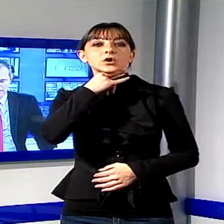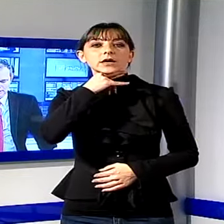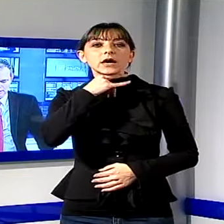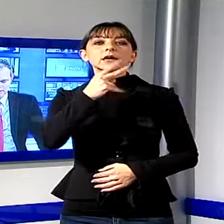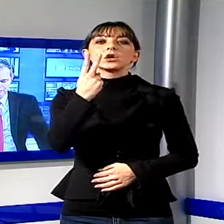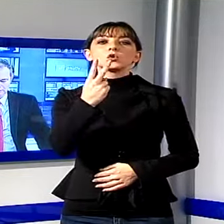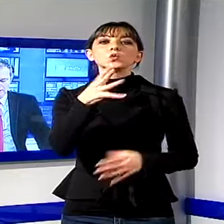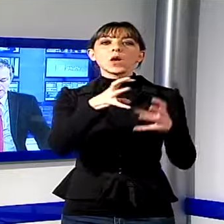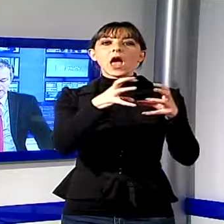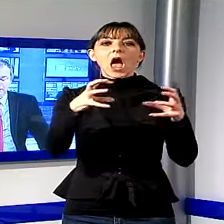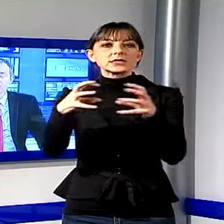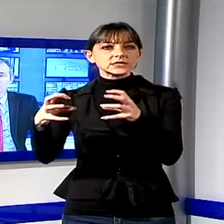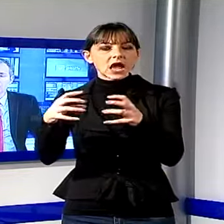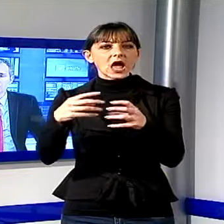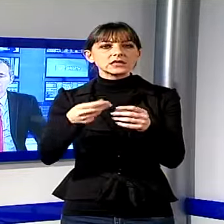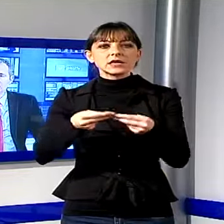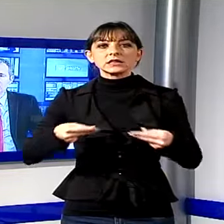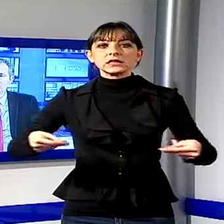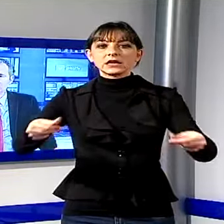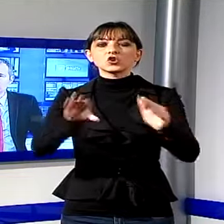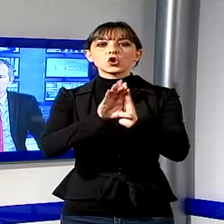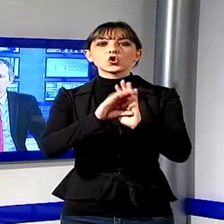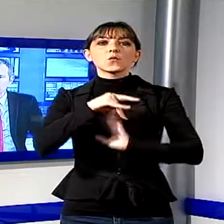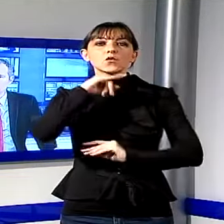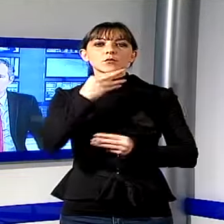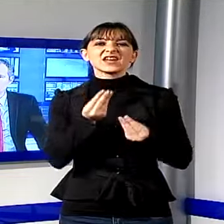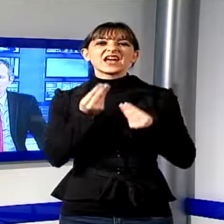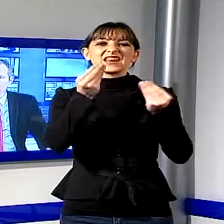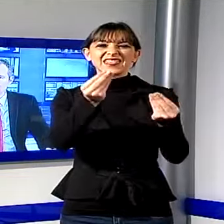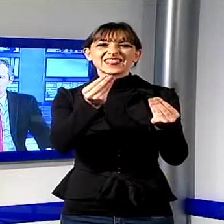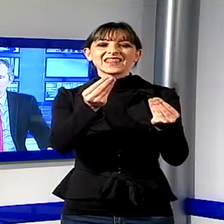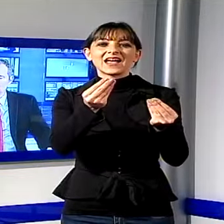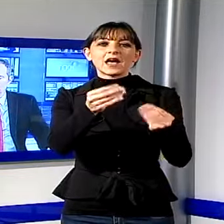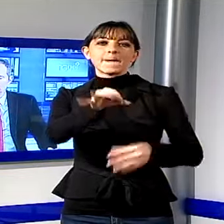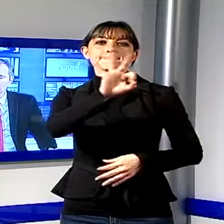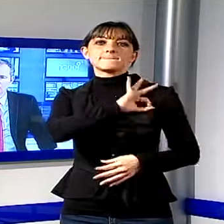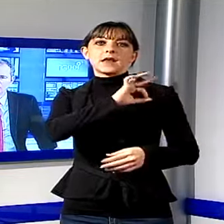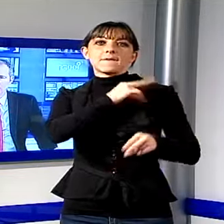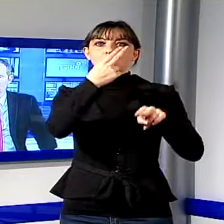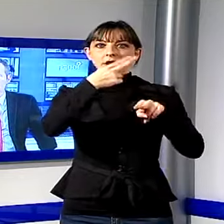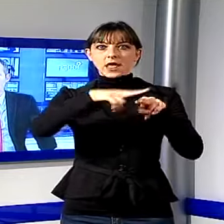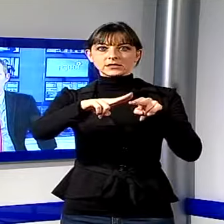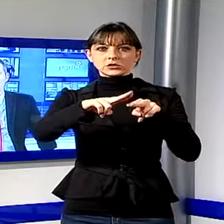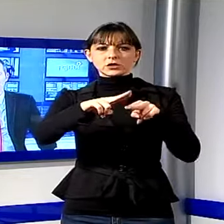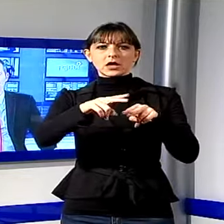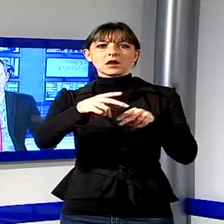del territorio comunale di Porcari è stato assegnato un premio nazionale. Sentiamo il perché in questo servizio.